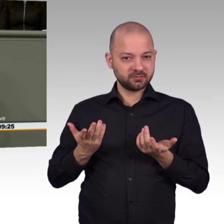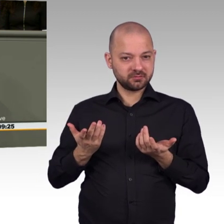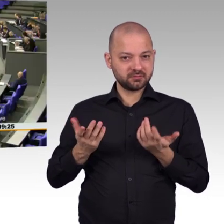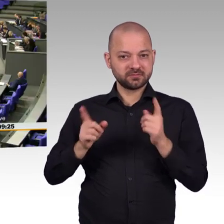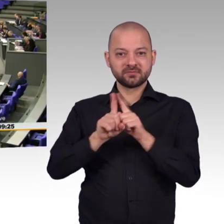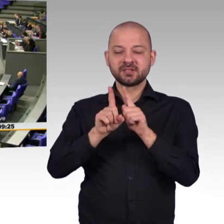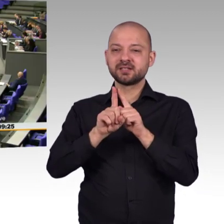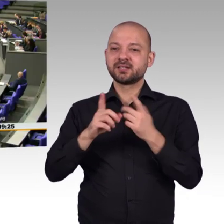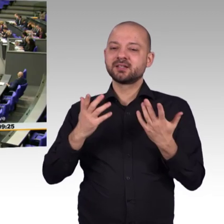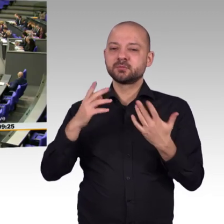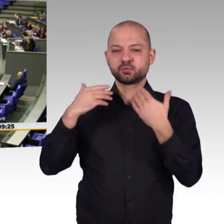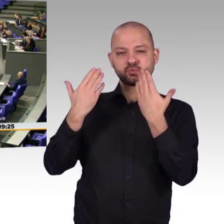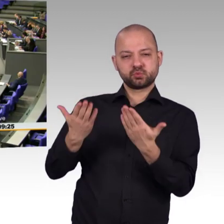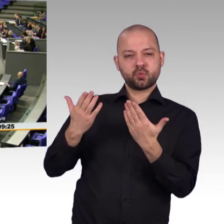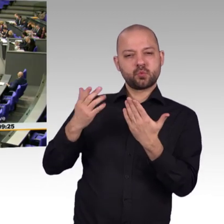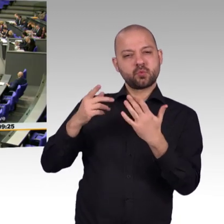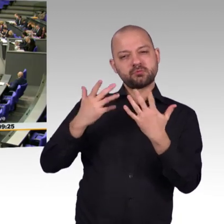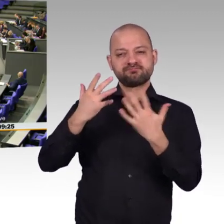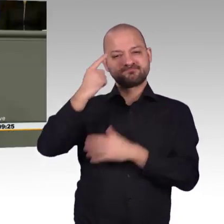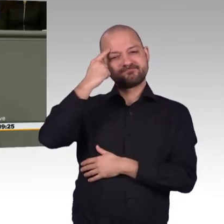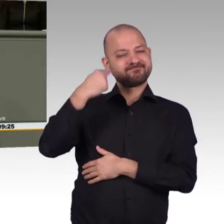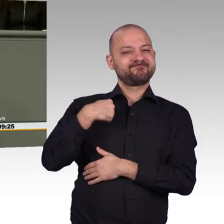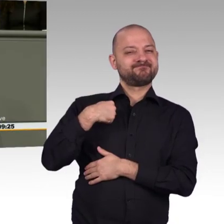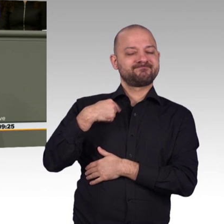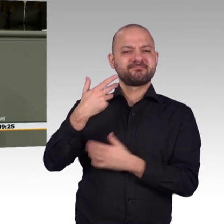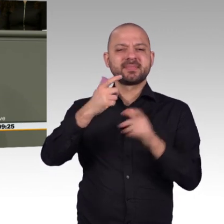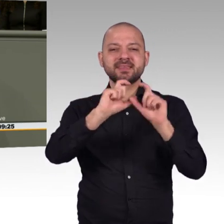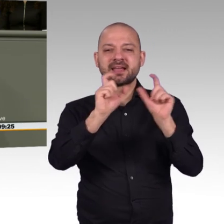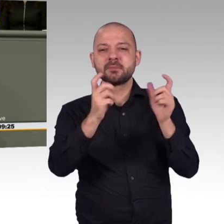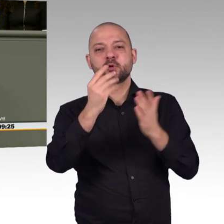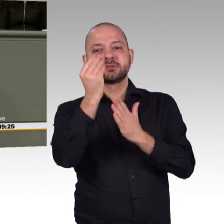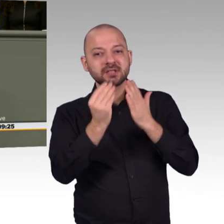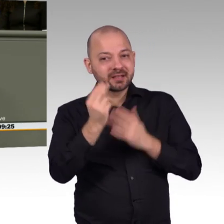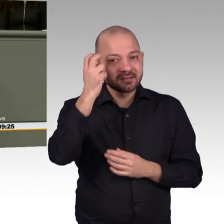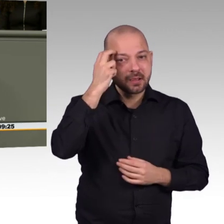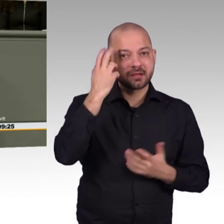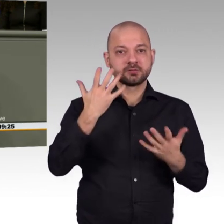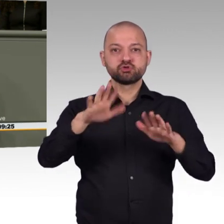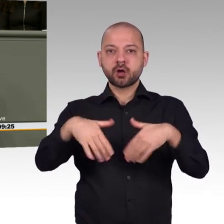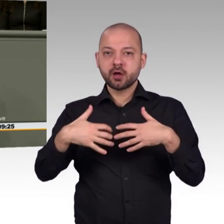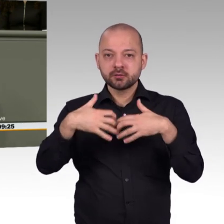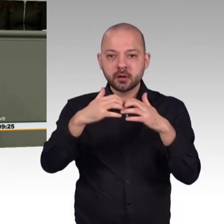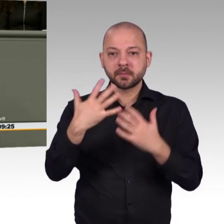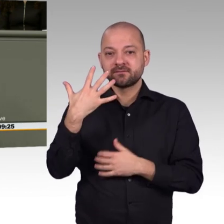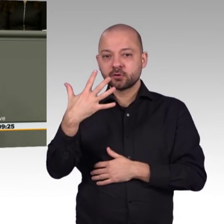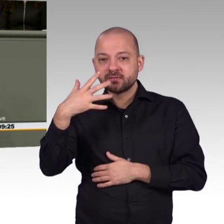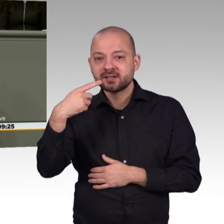Sie stellen hier eine Strategie nach der anderen vor. zur selben Zeit werden in Deutschland Bestellknöpfe von Online